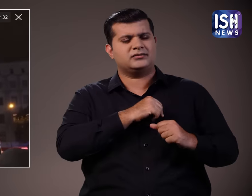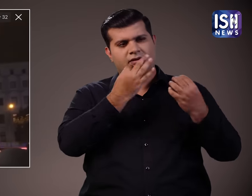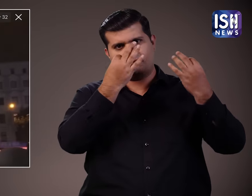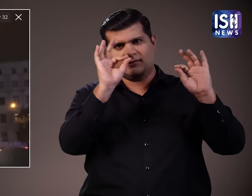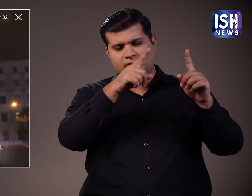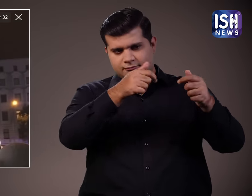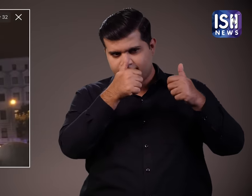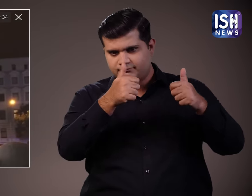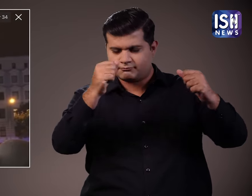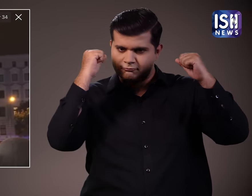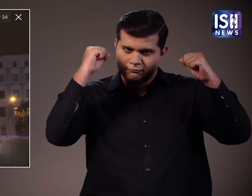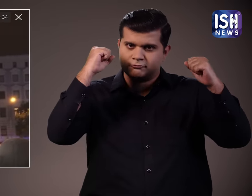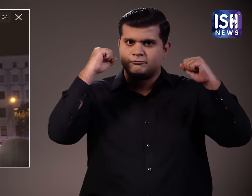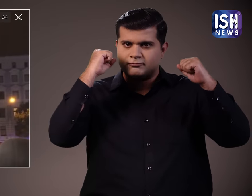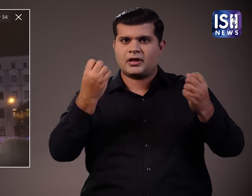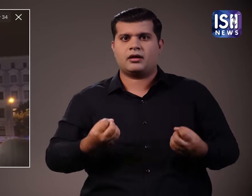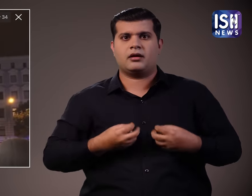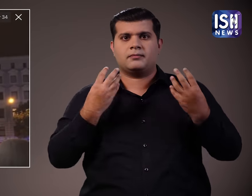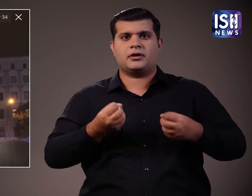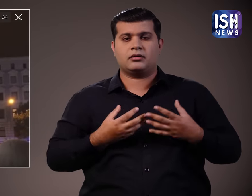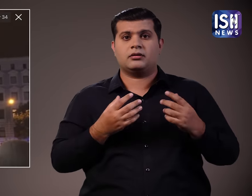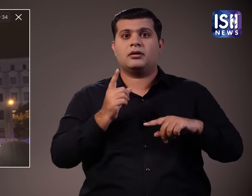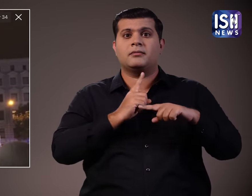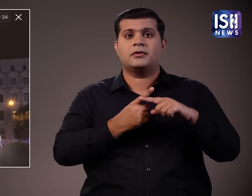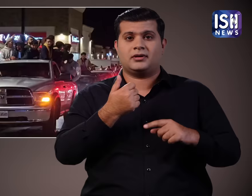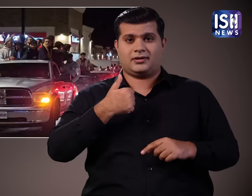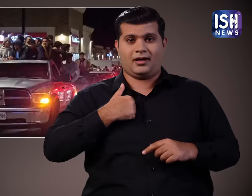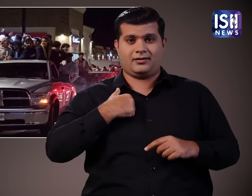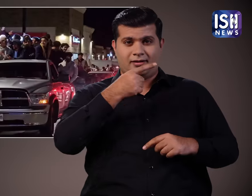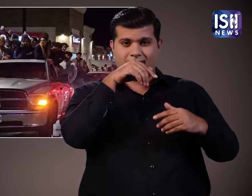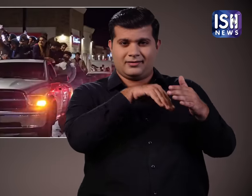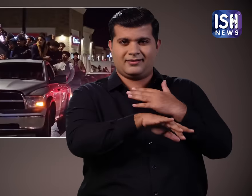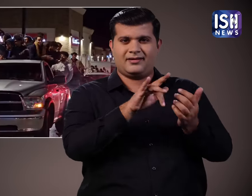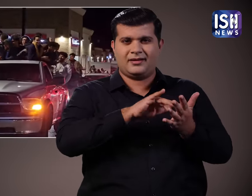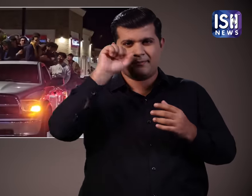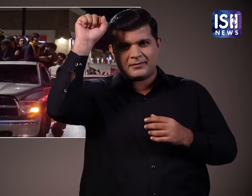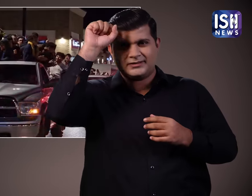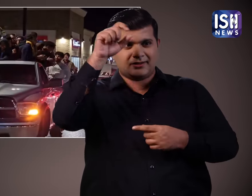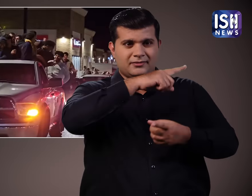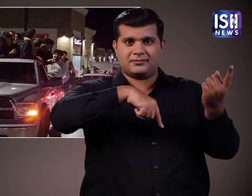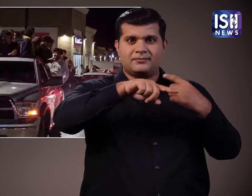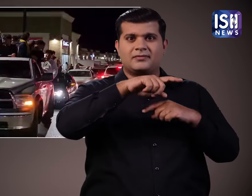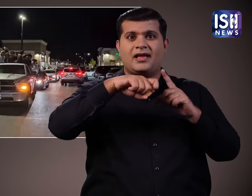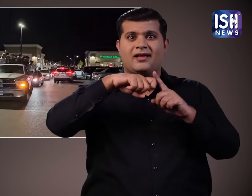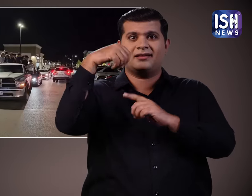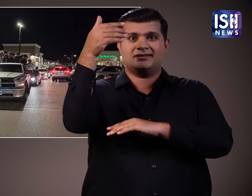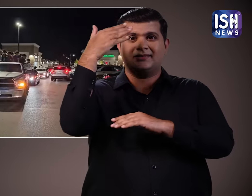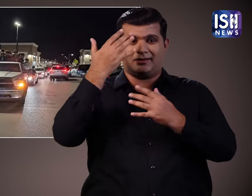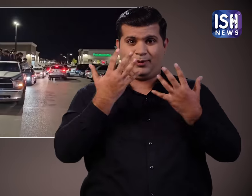हमले का जशन मनाने और फिलिस्टीन को आजाद करने की मांग के वीडियो और तस्वीरे वाइरल हो रही है भारत के